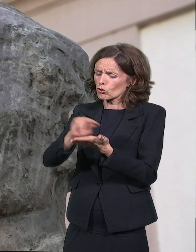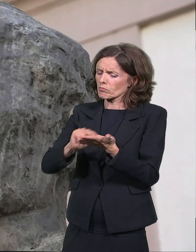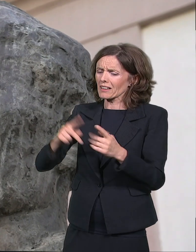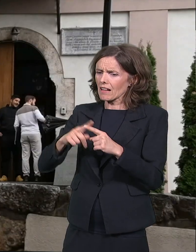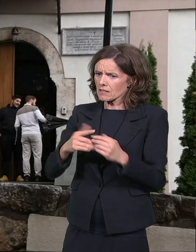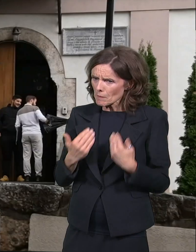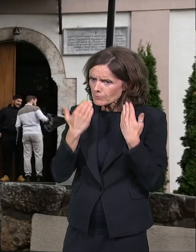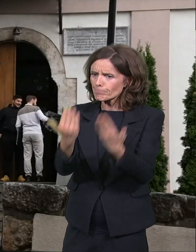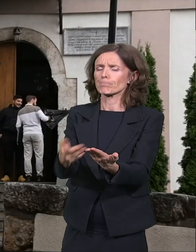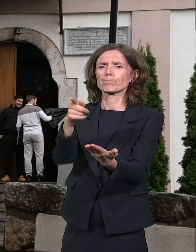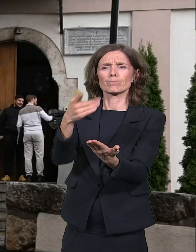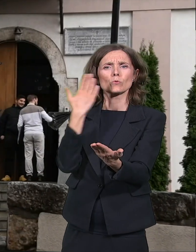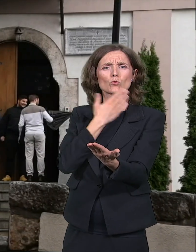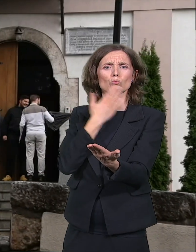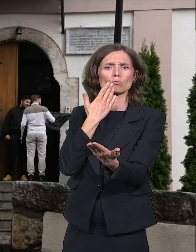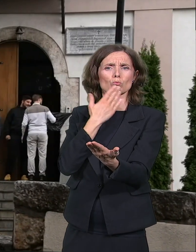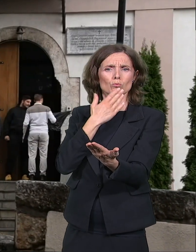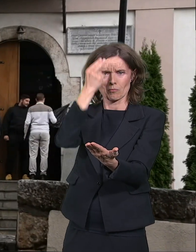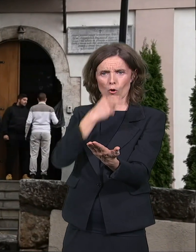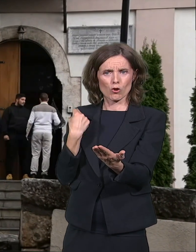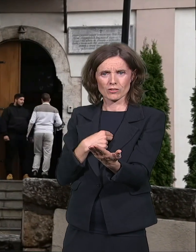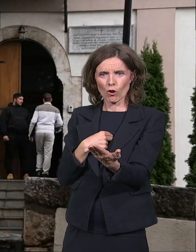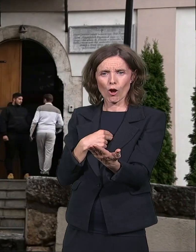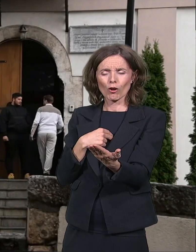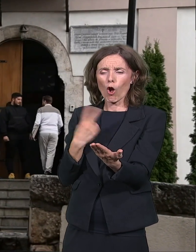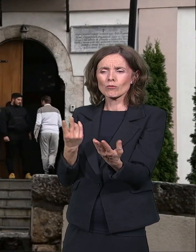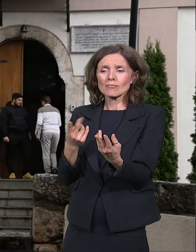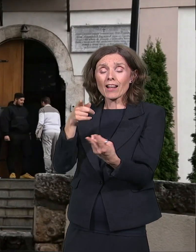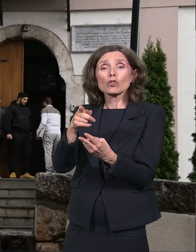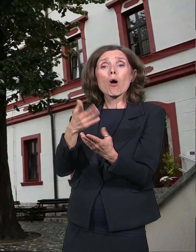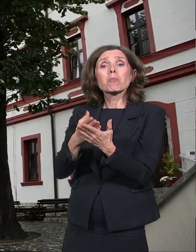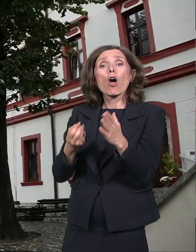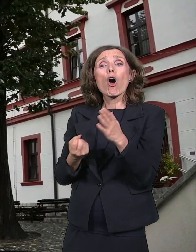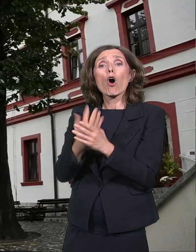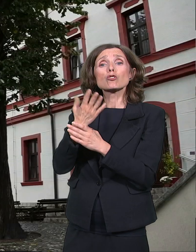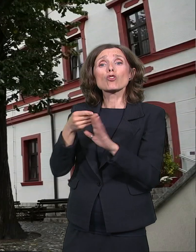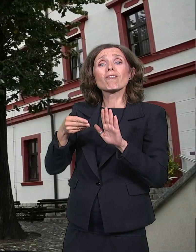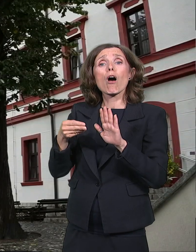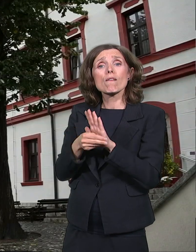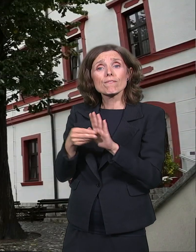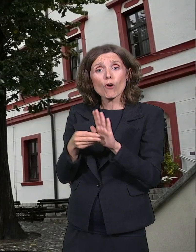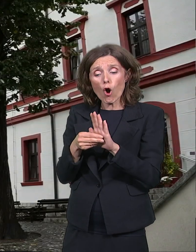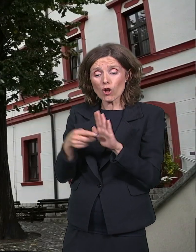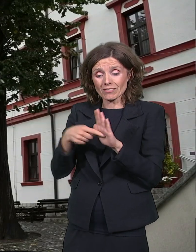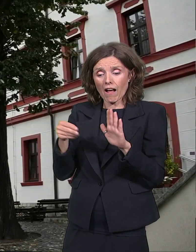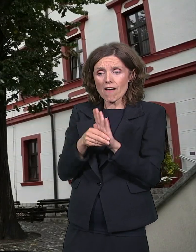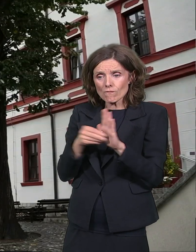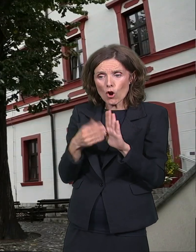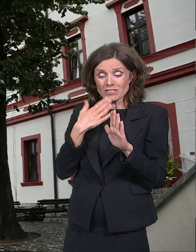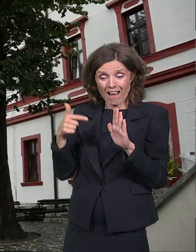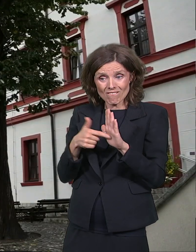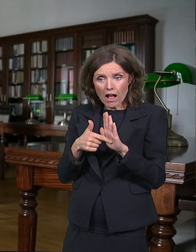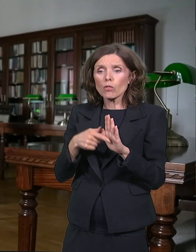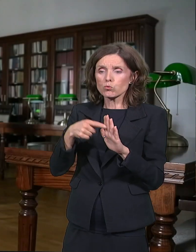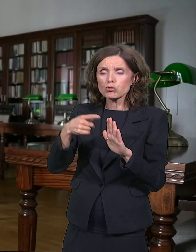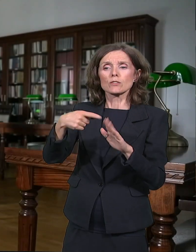ukorenila se neuništiva životvorna sila. Fond koji je osnovao uspeo je da osigura trajno postojanje i rad bogoslovije.